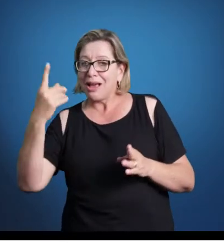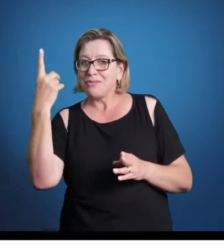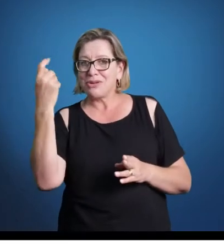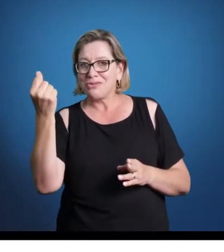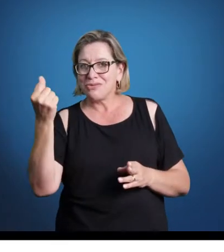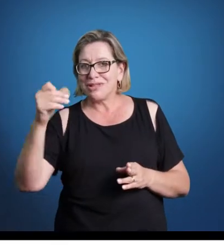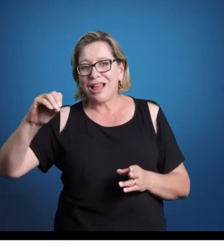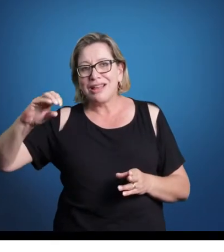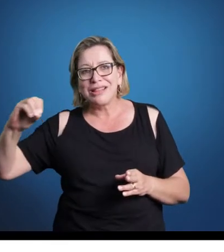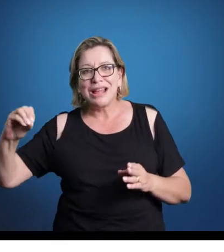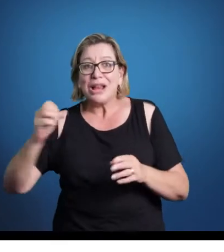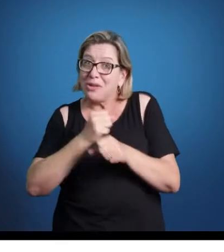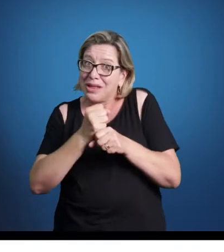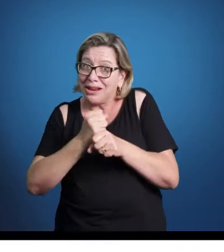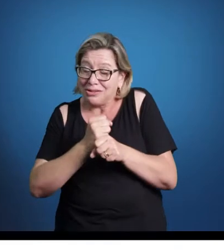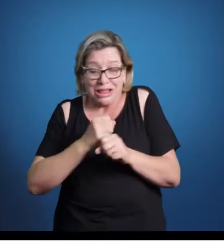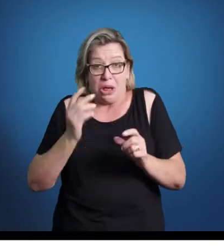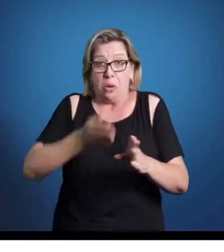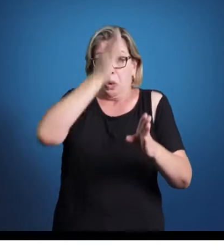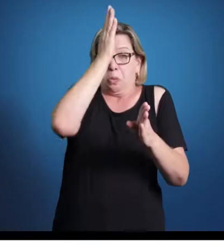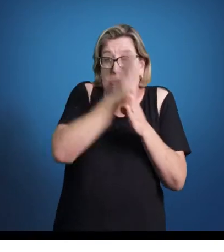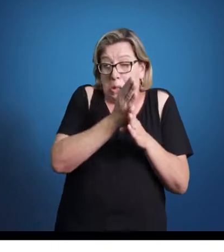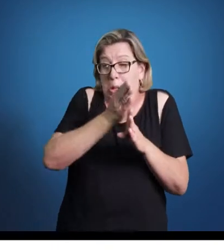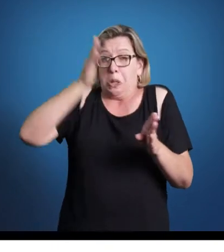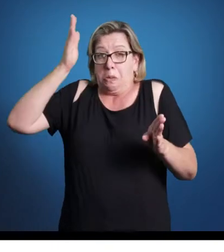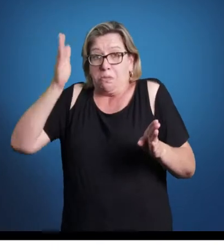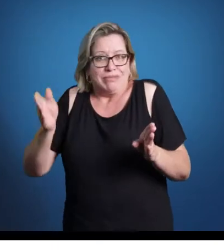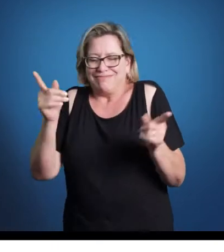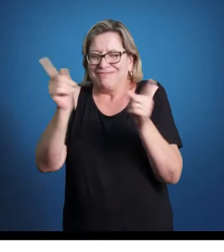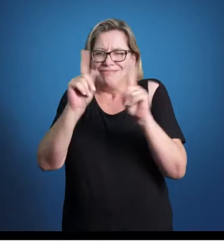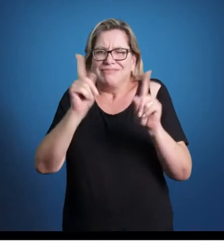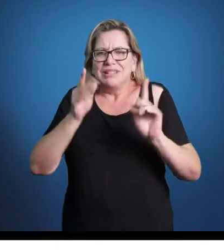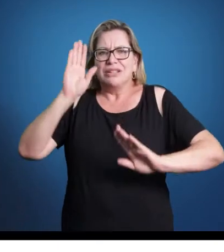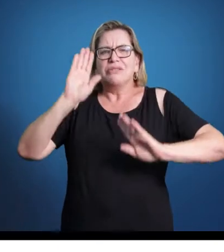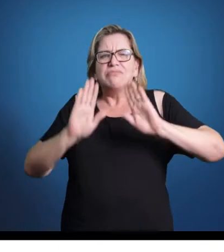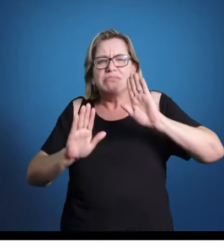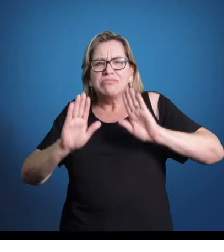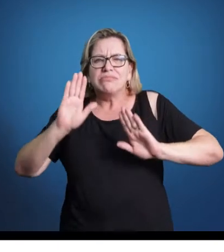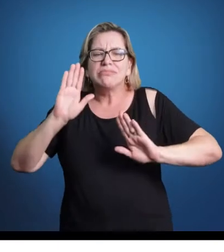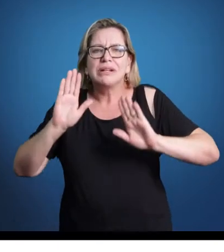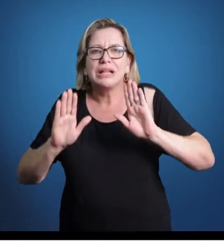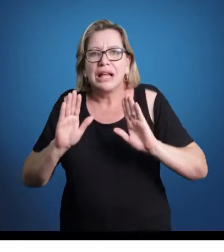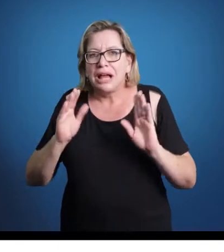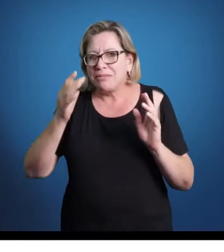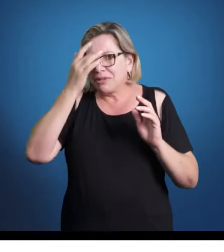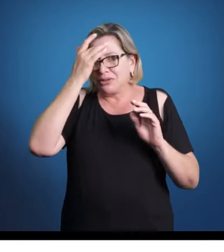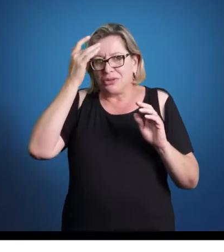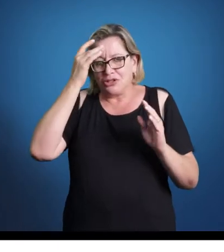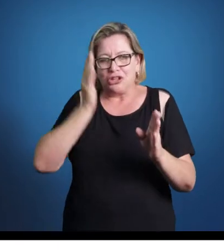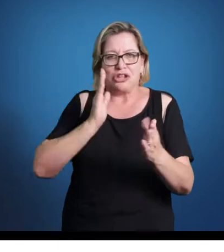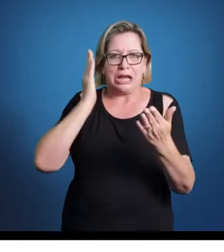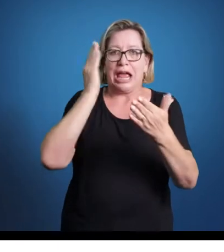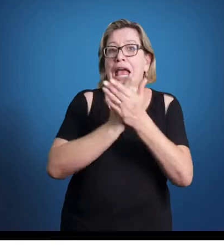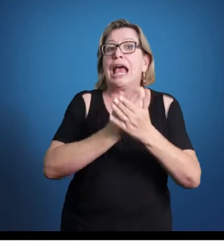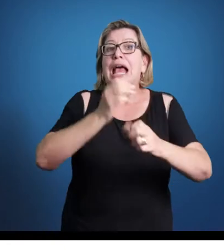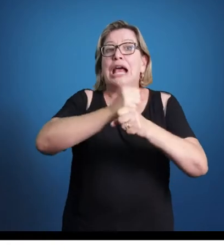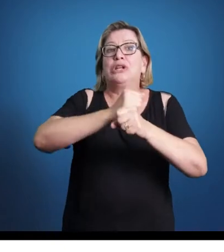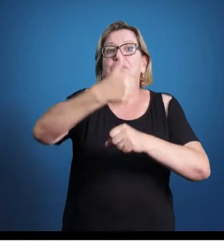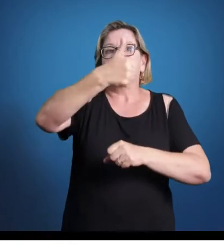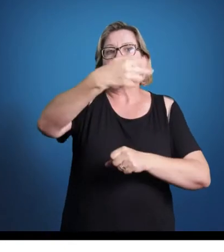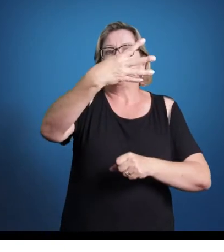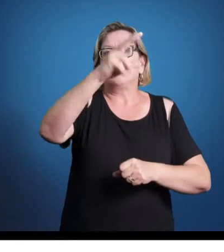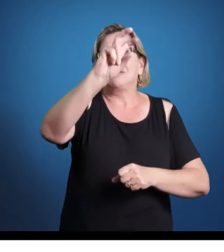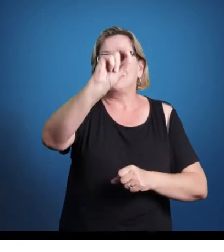datas não são datas oficiais, limítrofes ou definitivas. Ninguém chegou em 1450 e disse, a partir